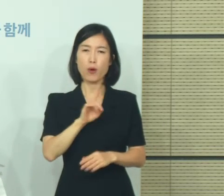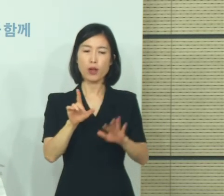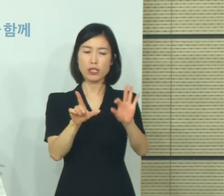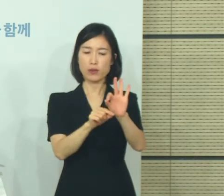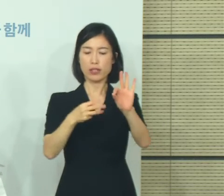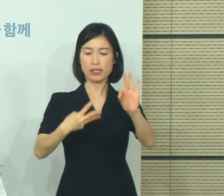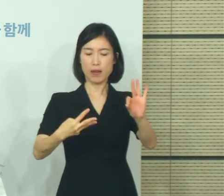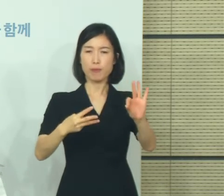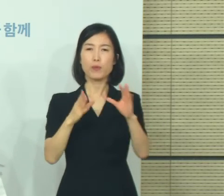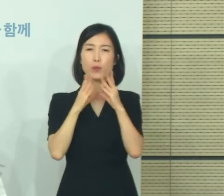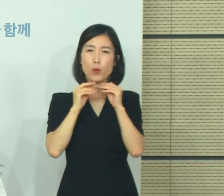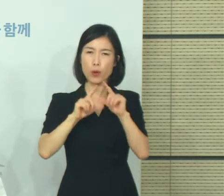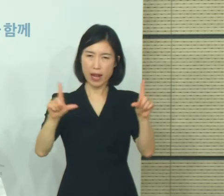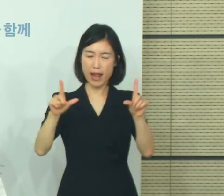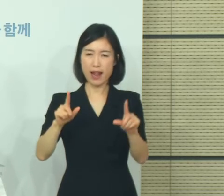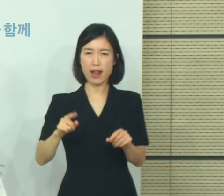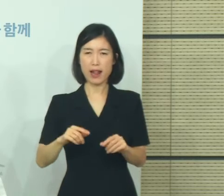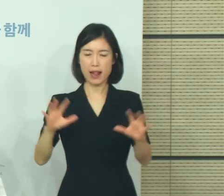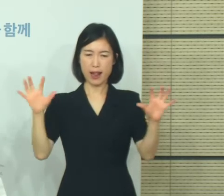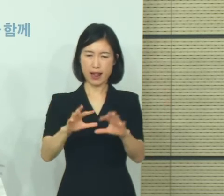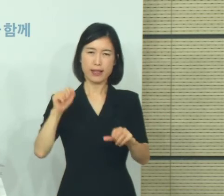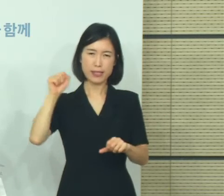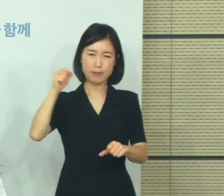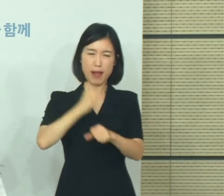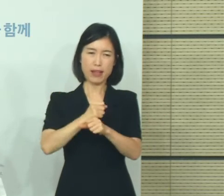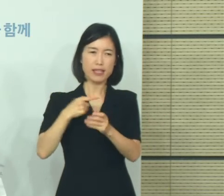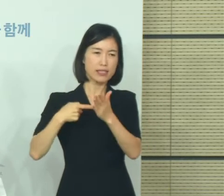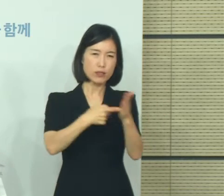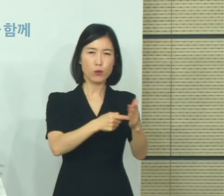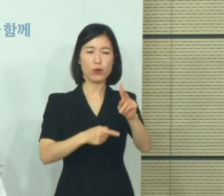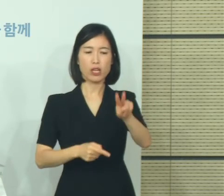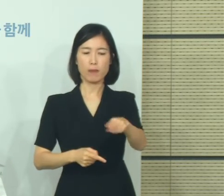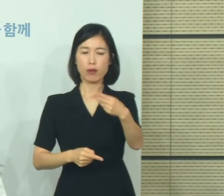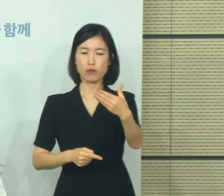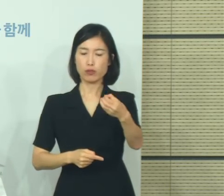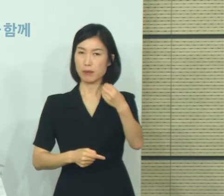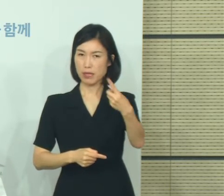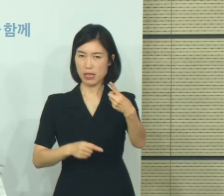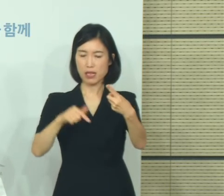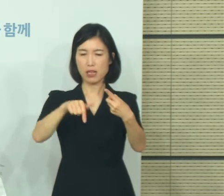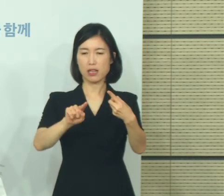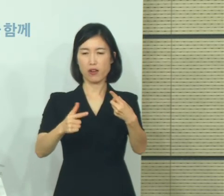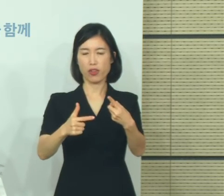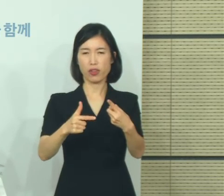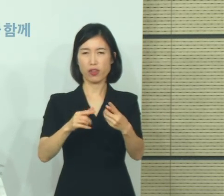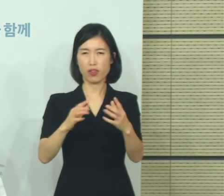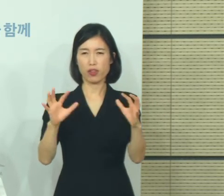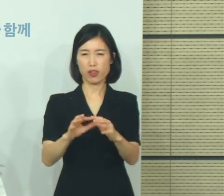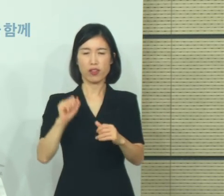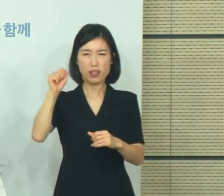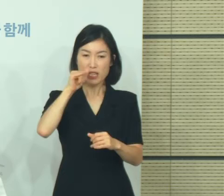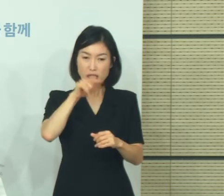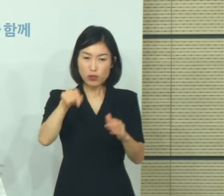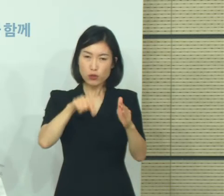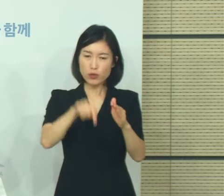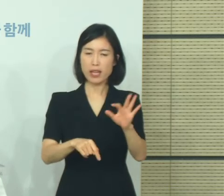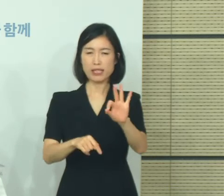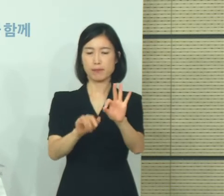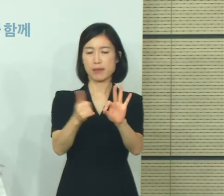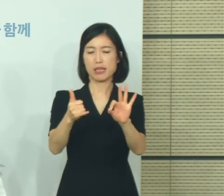토요일에 진행하겠다고 신고한 총 291건의 집회 가운데 10인 이상으로